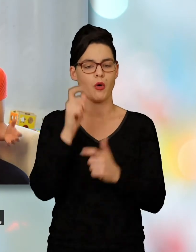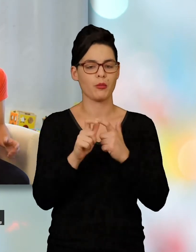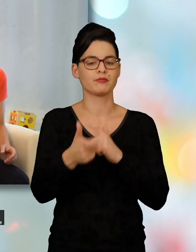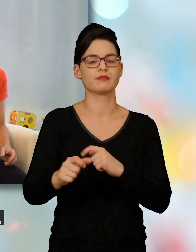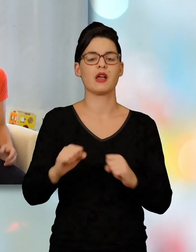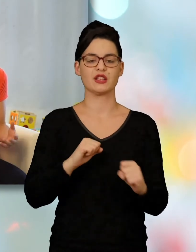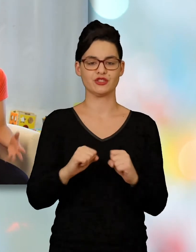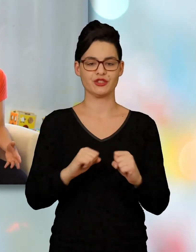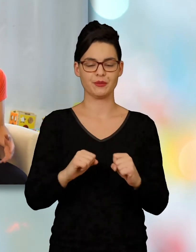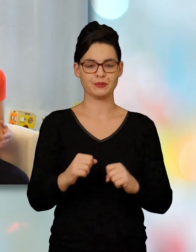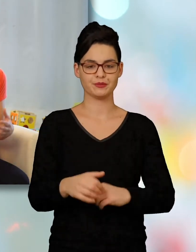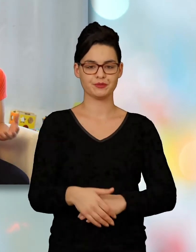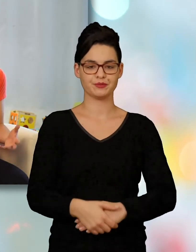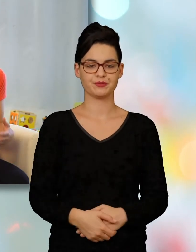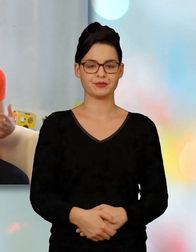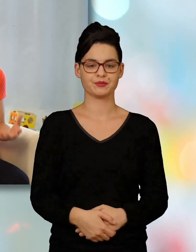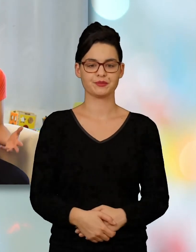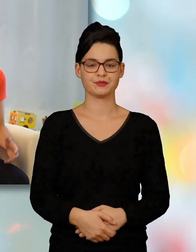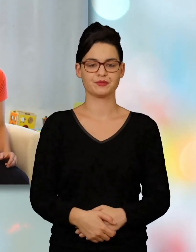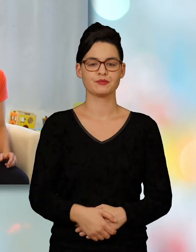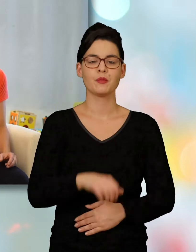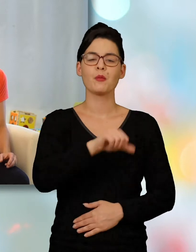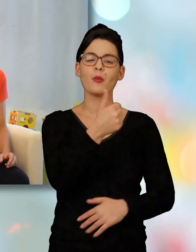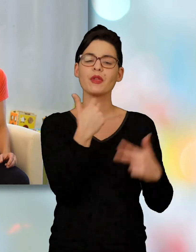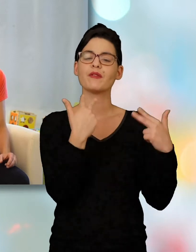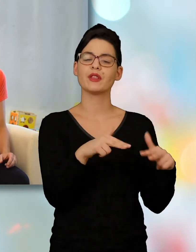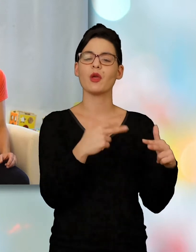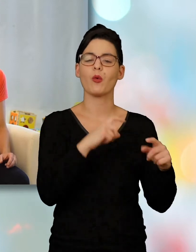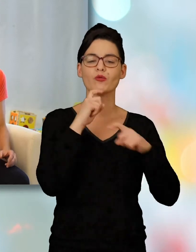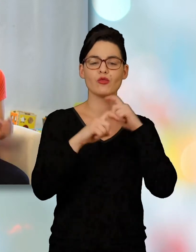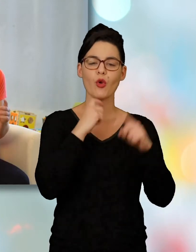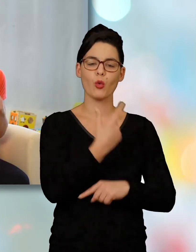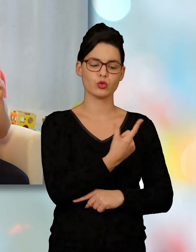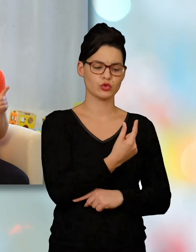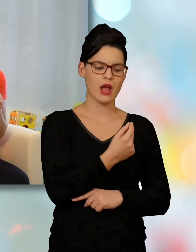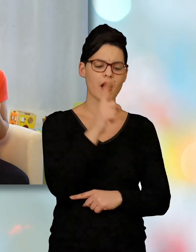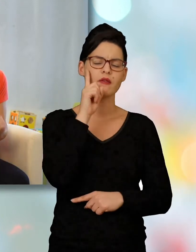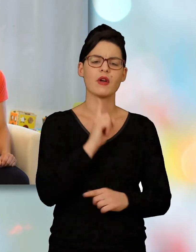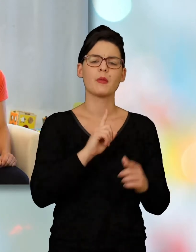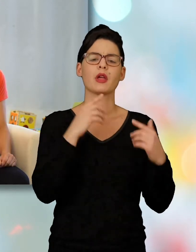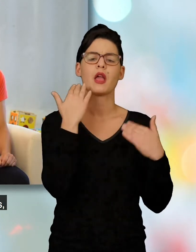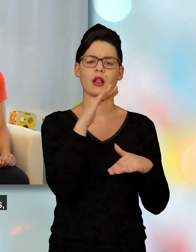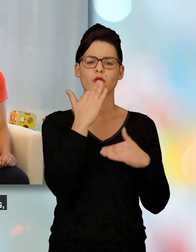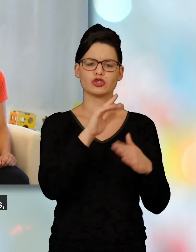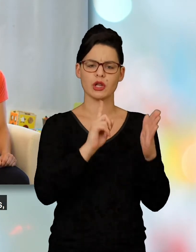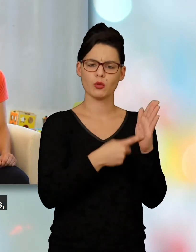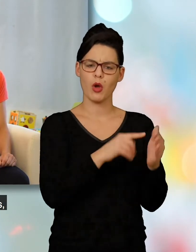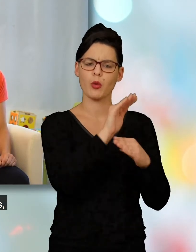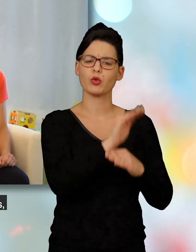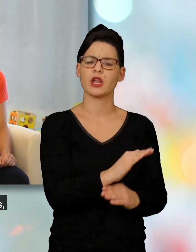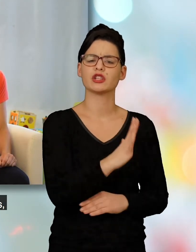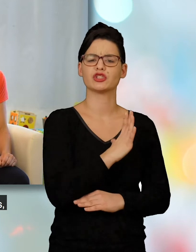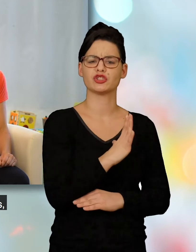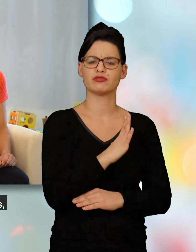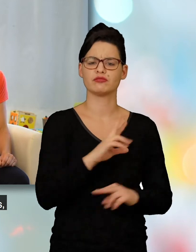de vos proches, nous vous proposons des solutions pratiques pour comprendre et agir. Dans notre vidéo «